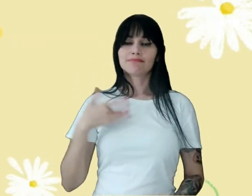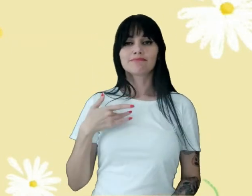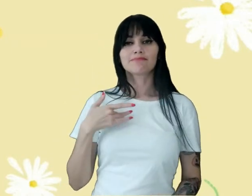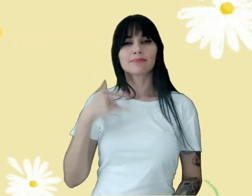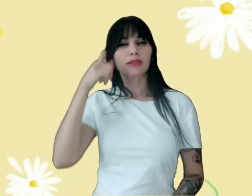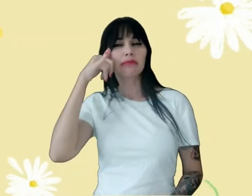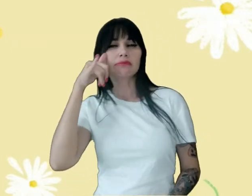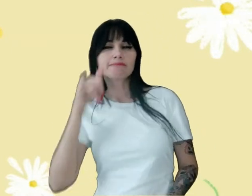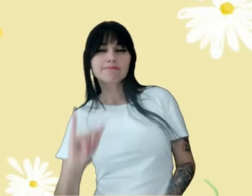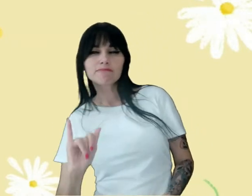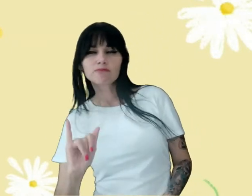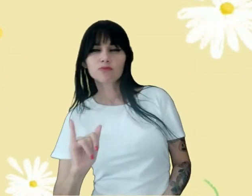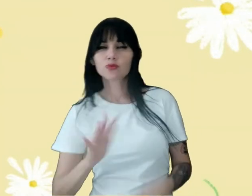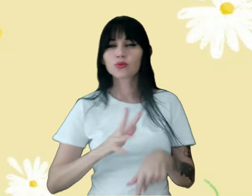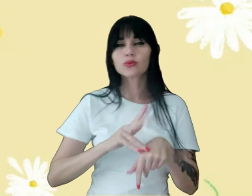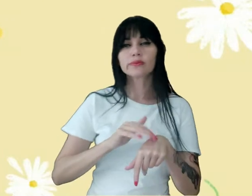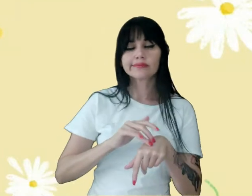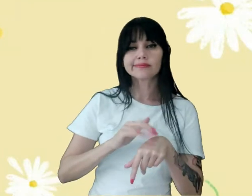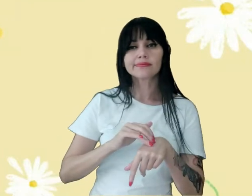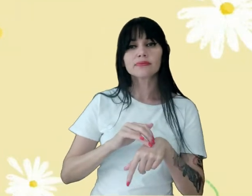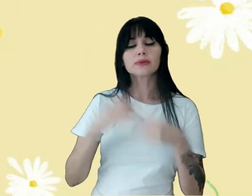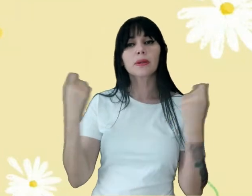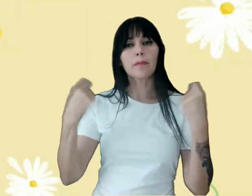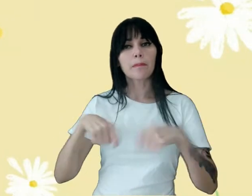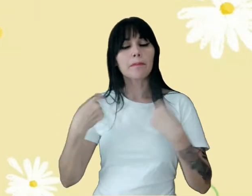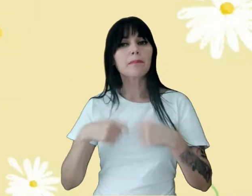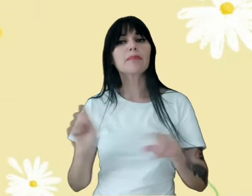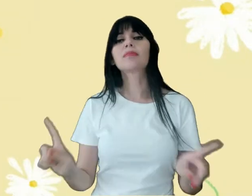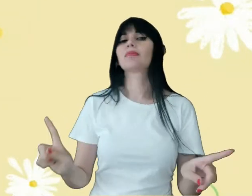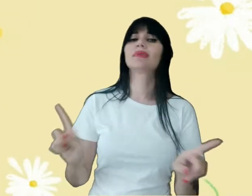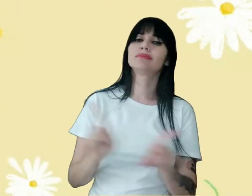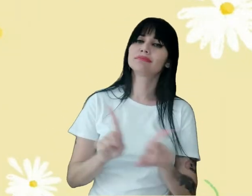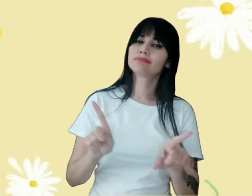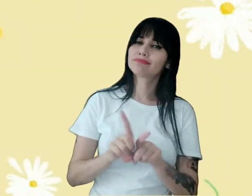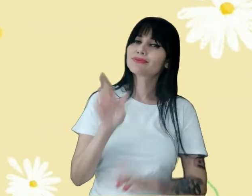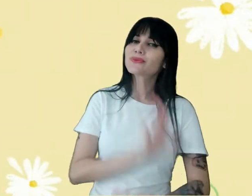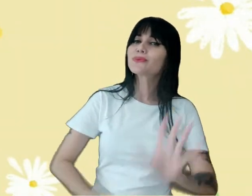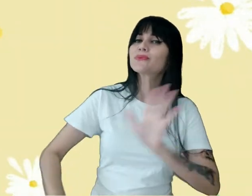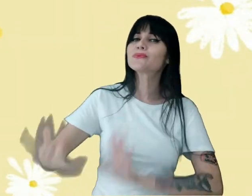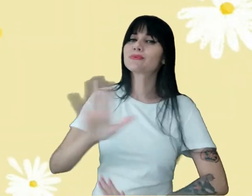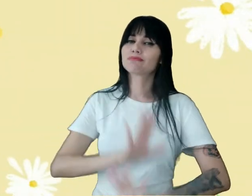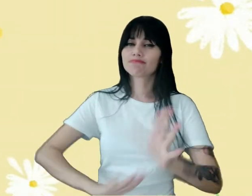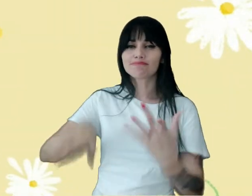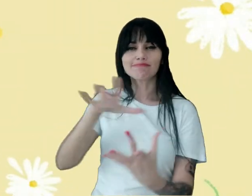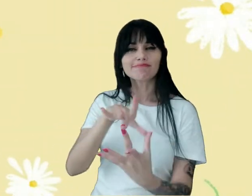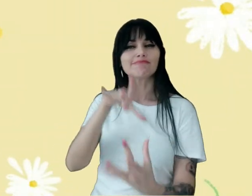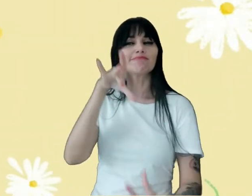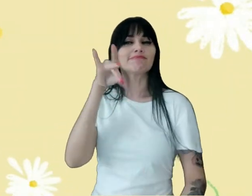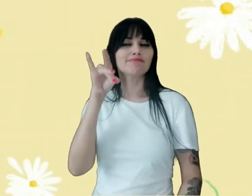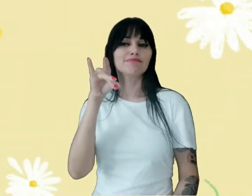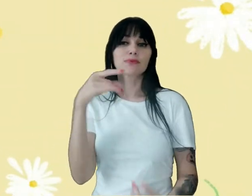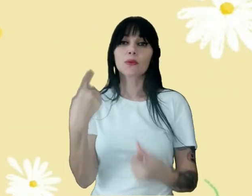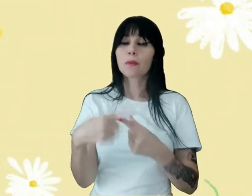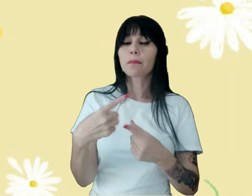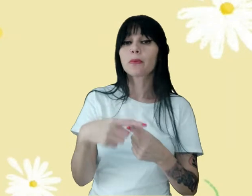evitar doença Devemos também Cuidar do espírito Pois se o espírito